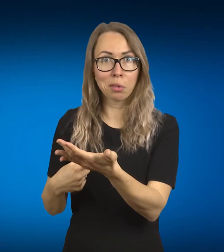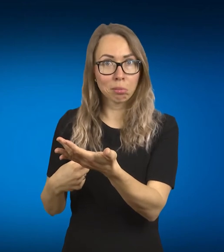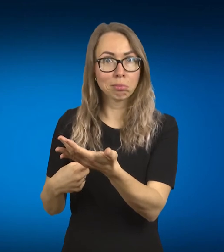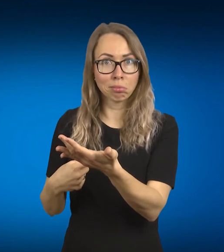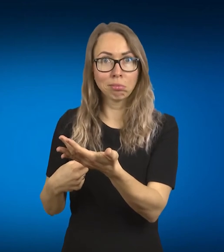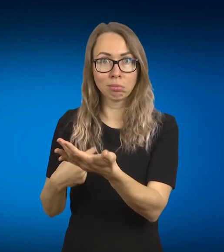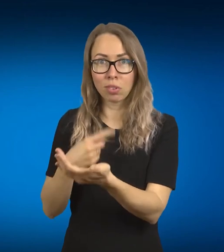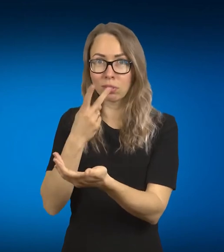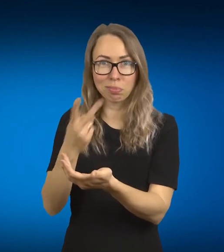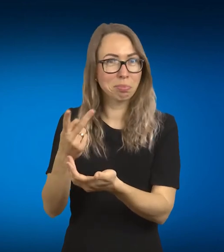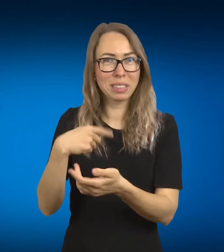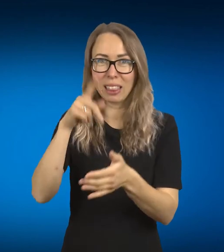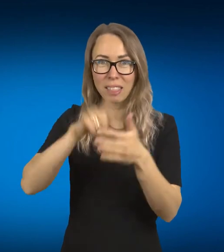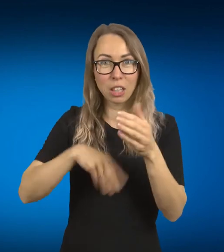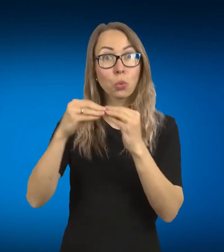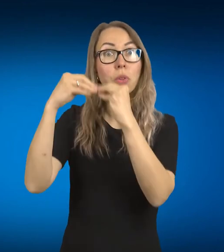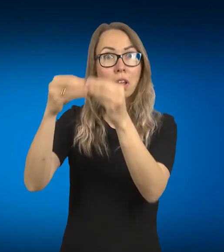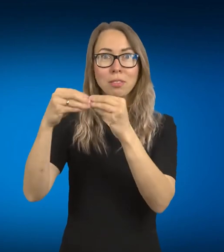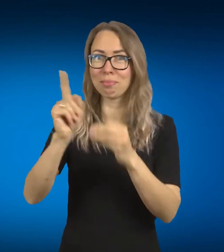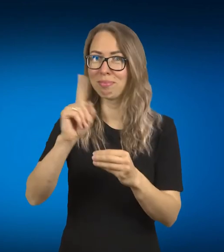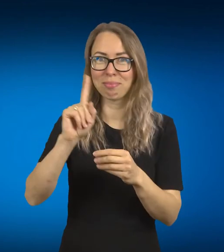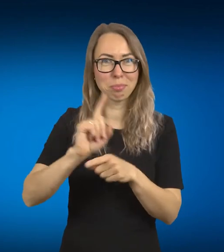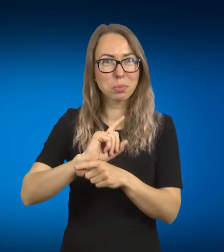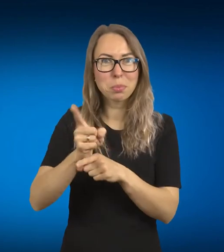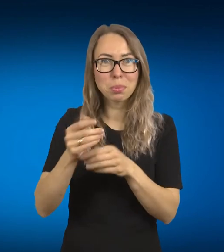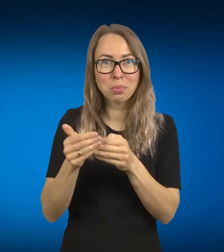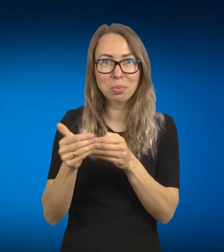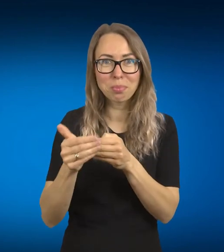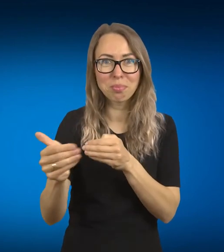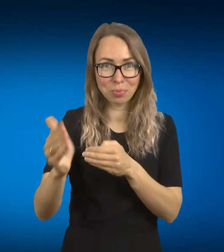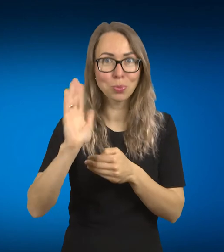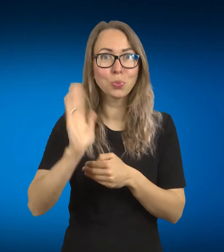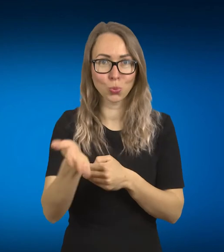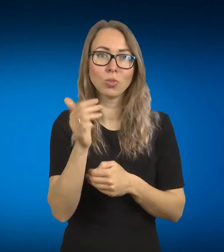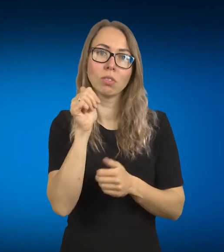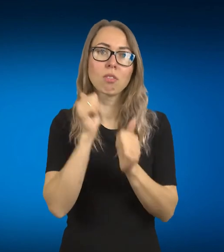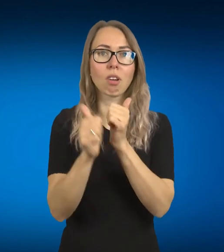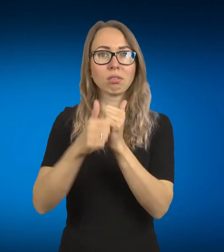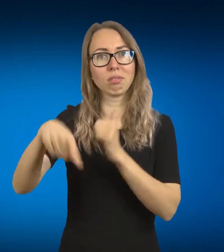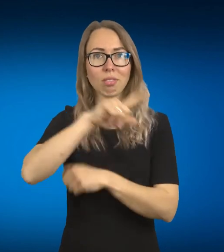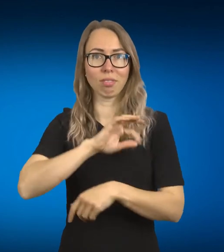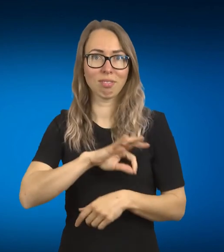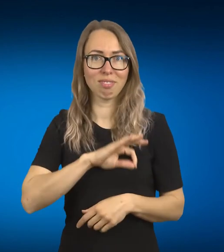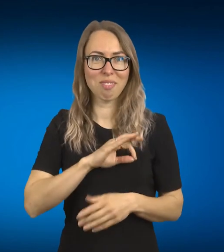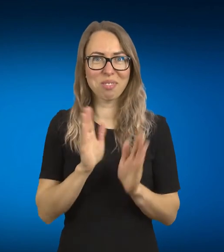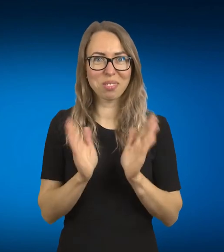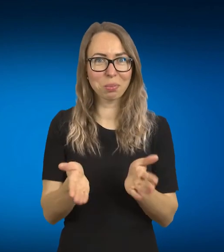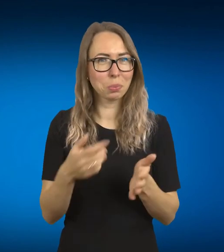metų laukti, kai mes šios technologijos turėsim savo kasdienybėje. Bet ir dabar nėra tas, nu, bandar komunikaciją su kurčiuoji,